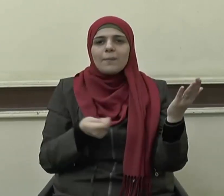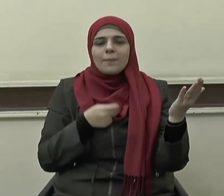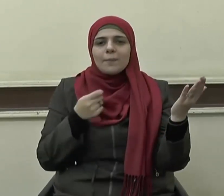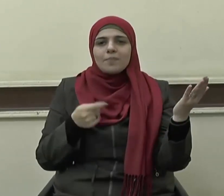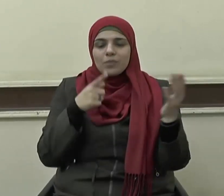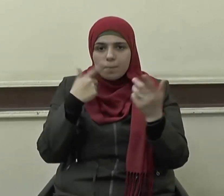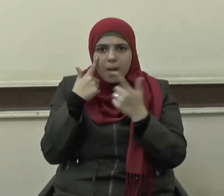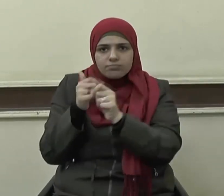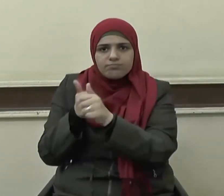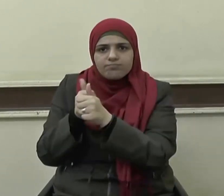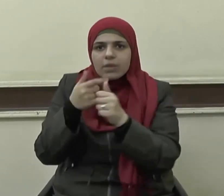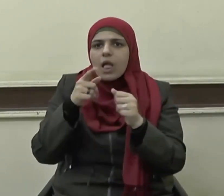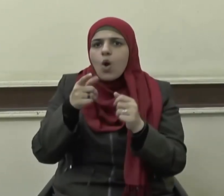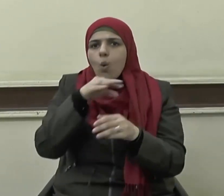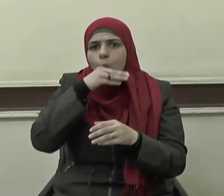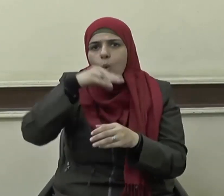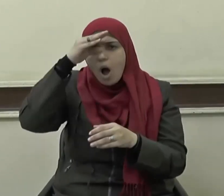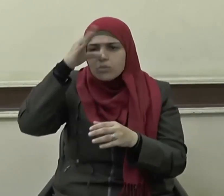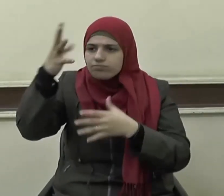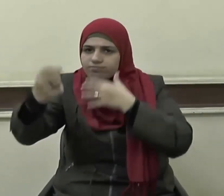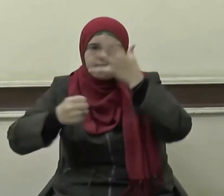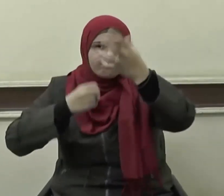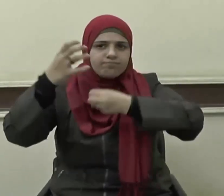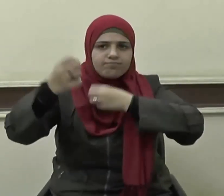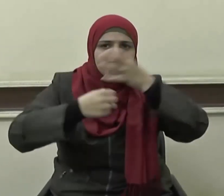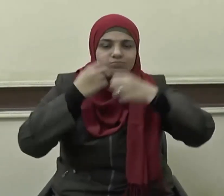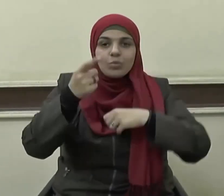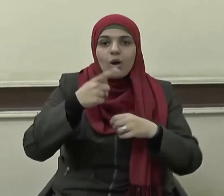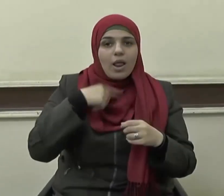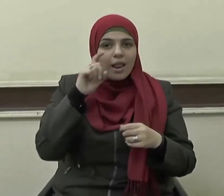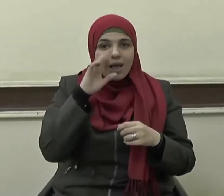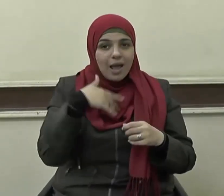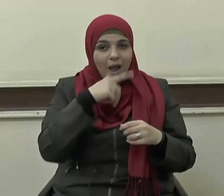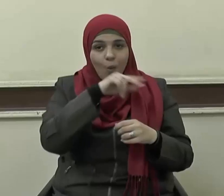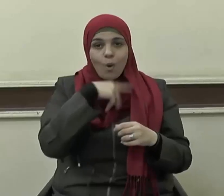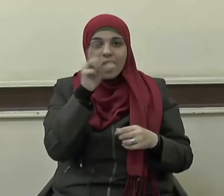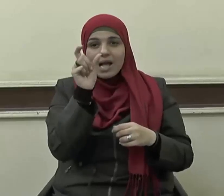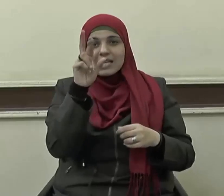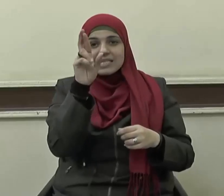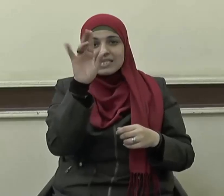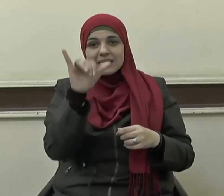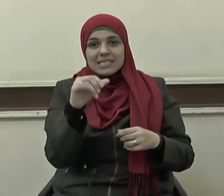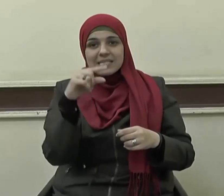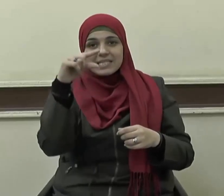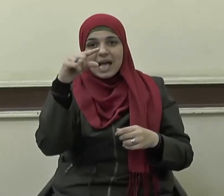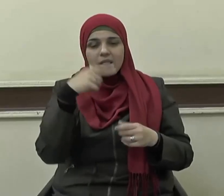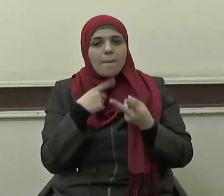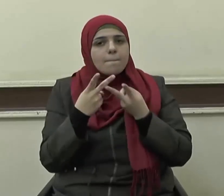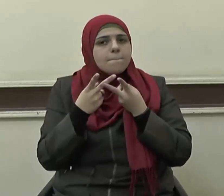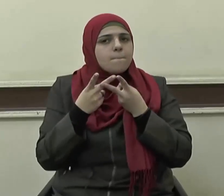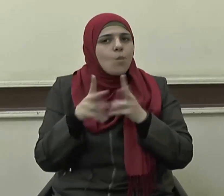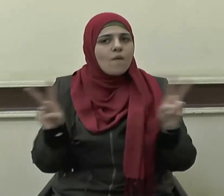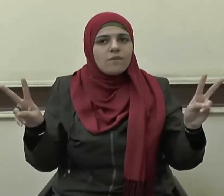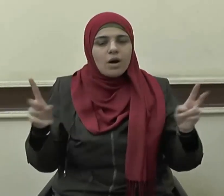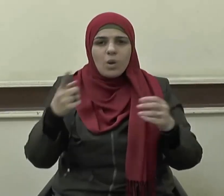القرآن فاجمعه فقام سيدنا زيد رضي الله عنه بهذه المهمة الثقيلة